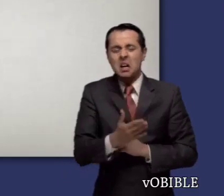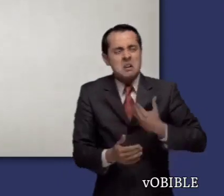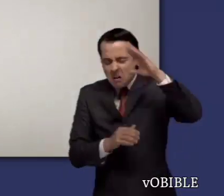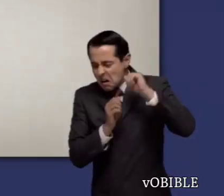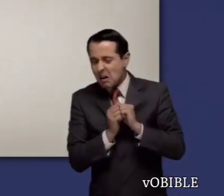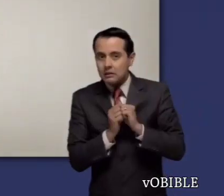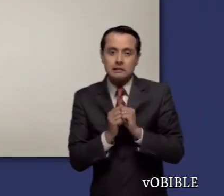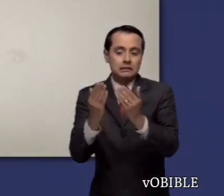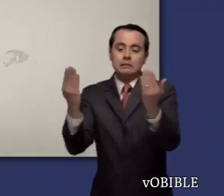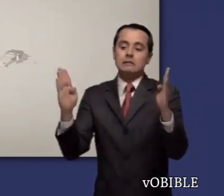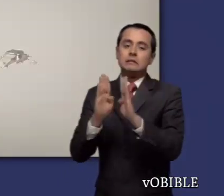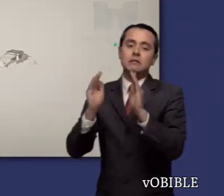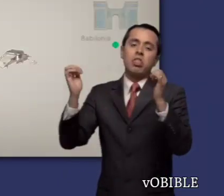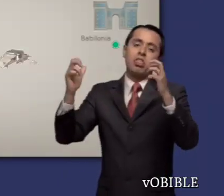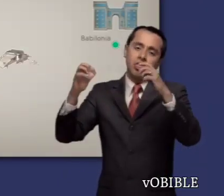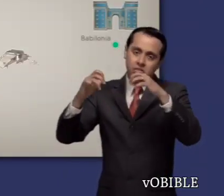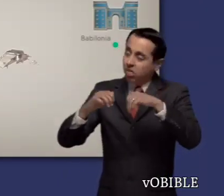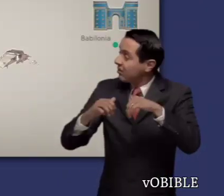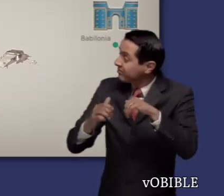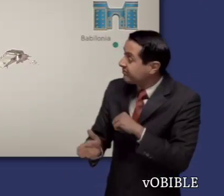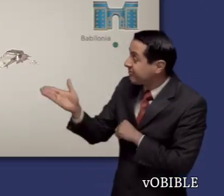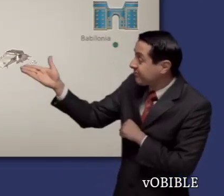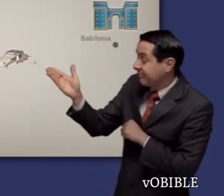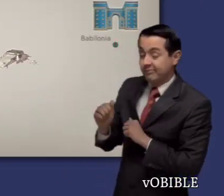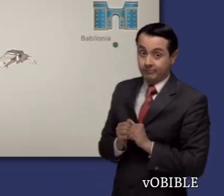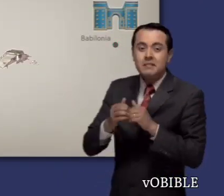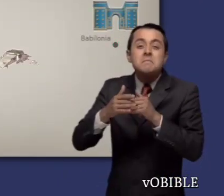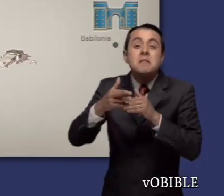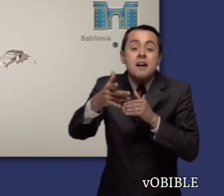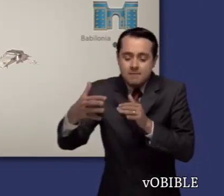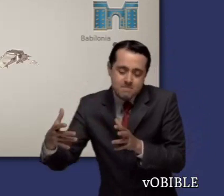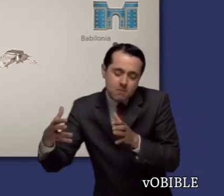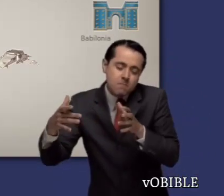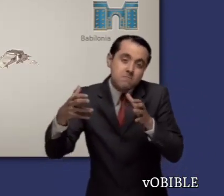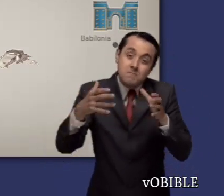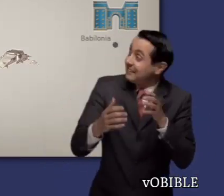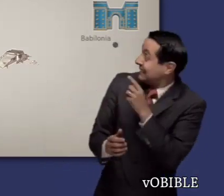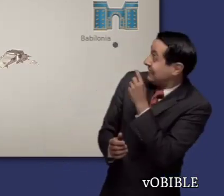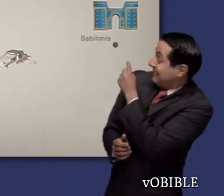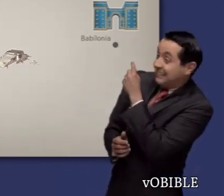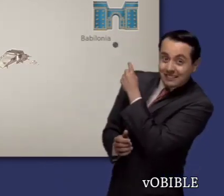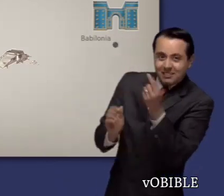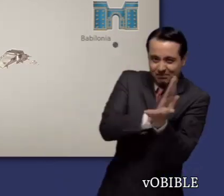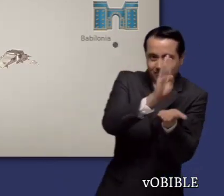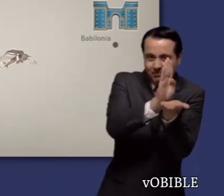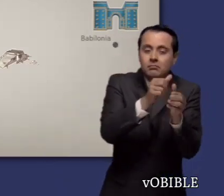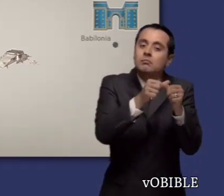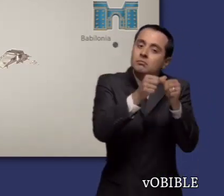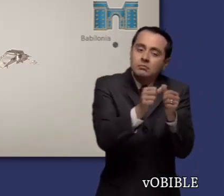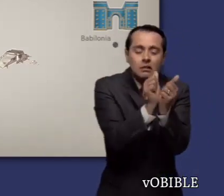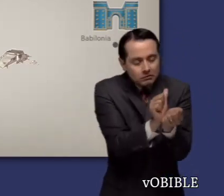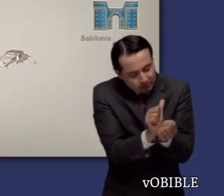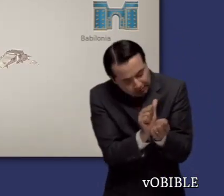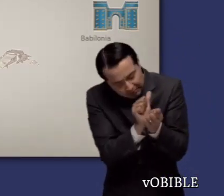A pesar de esta liberación, los pecados de Judá acabaron llevando a Jerusalén a la destrucción y a los judíos al destierro